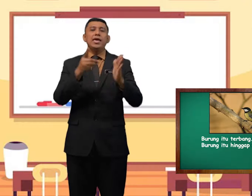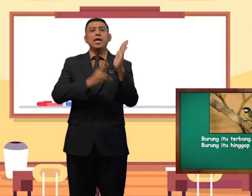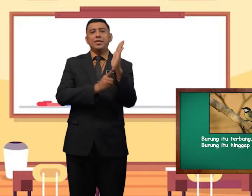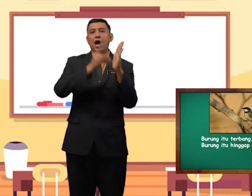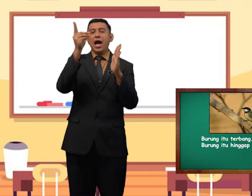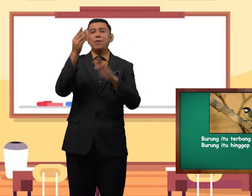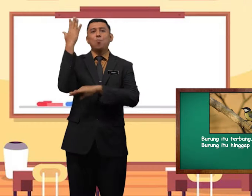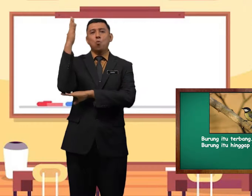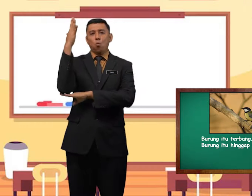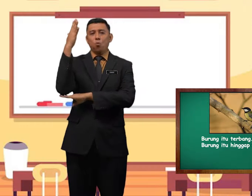dahan pokok.